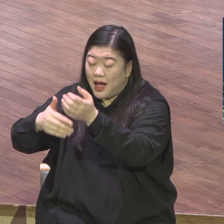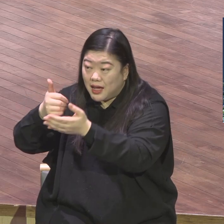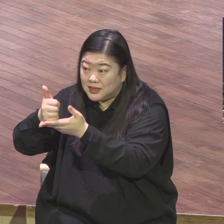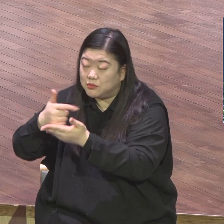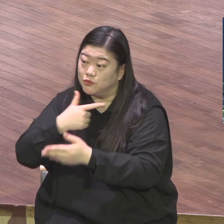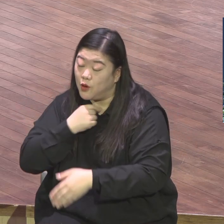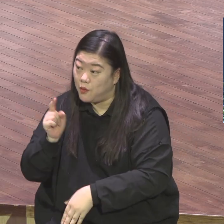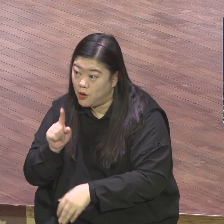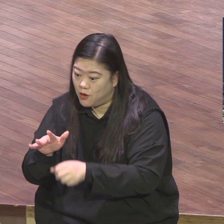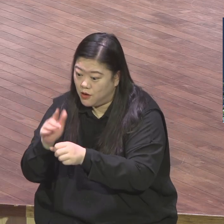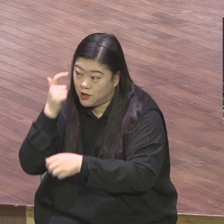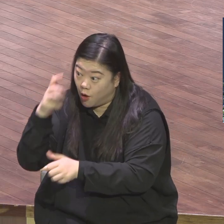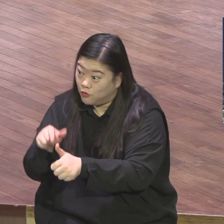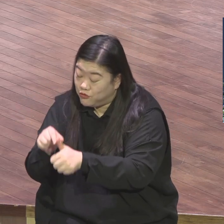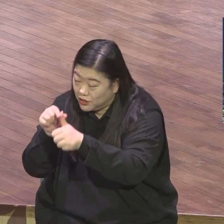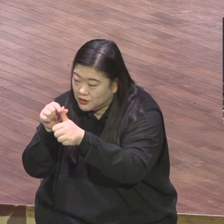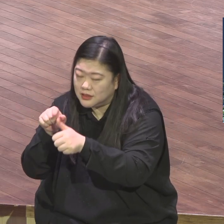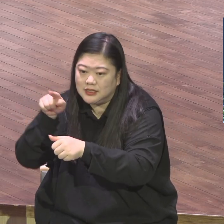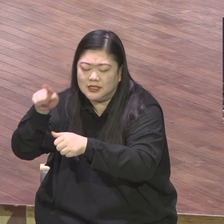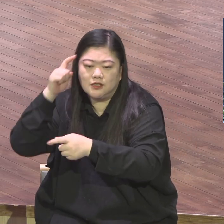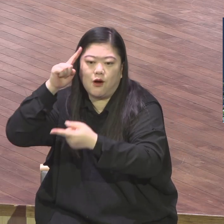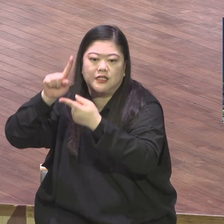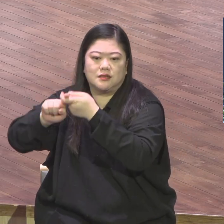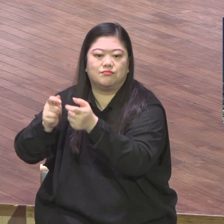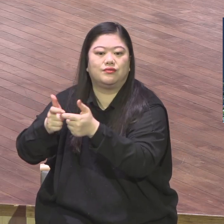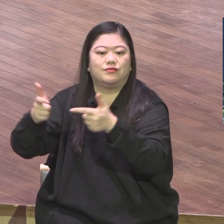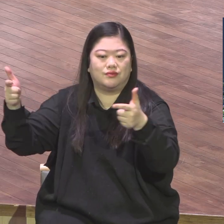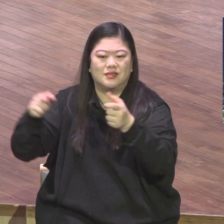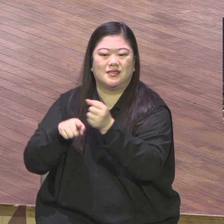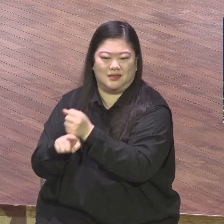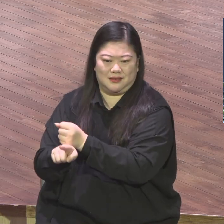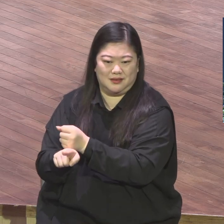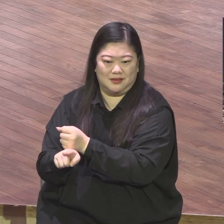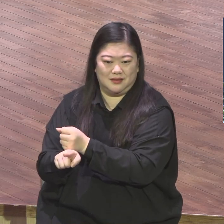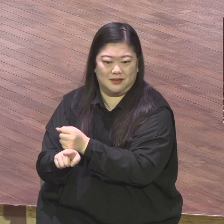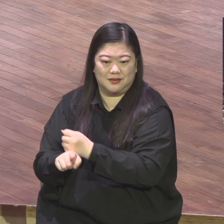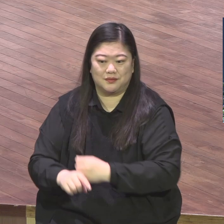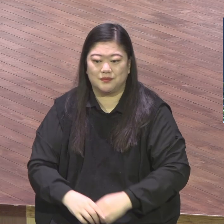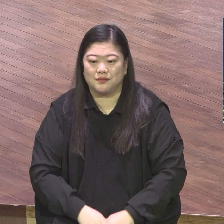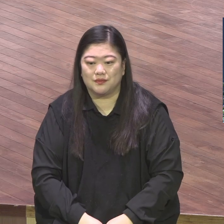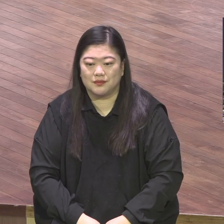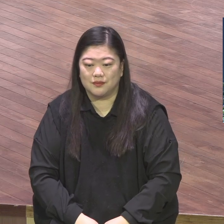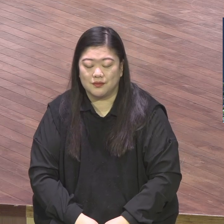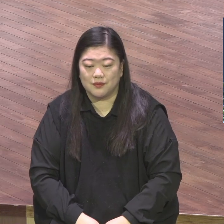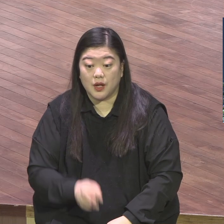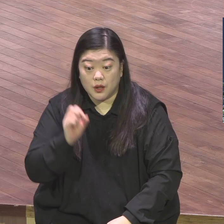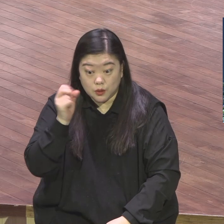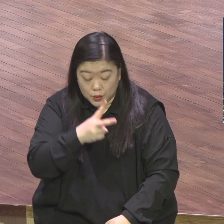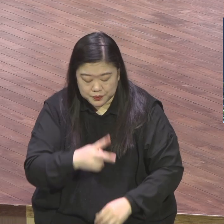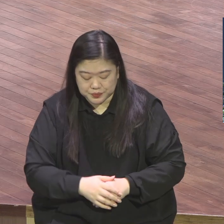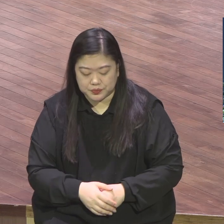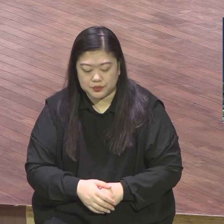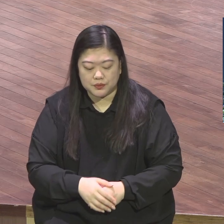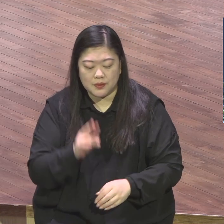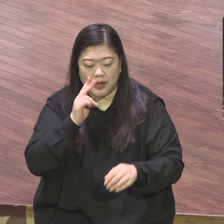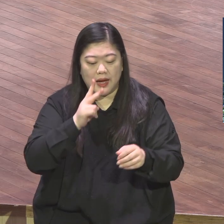사랑이 시간이 흐를수록 더 풍성해진다 이어서 바울은 빌리뽀의 성도들이 지극히 선한 것을